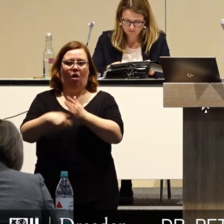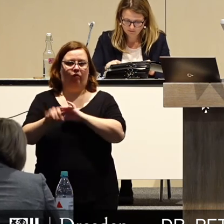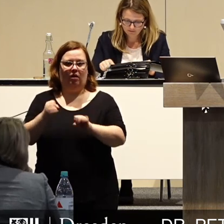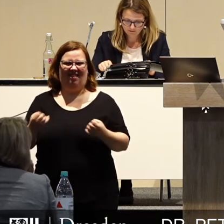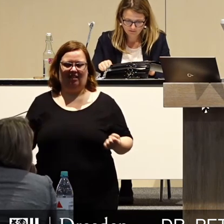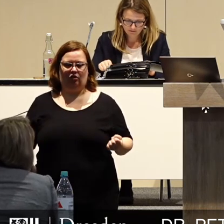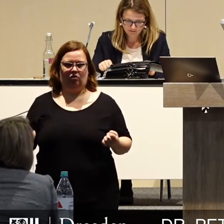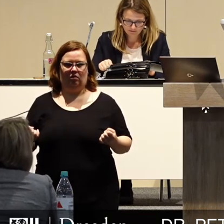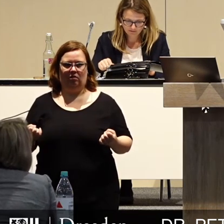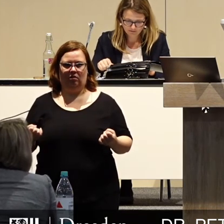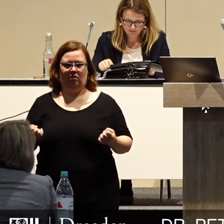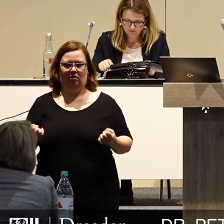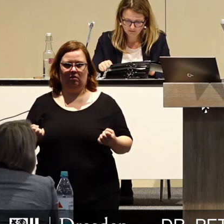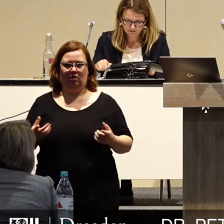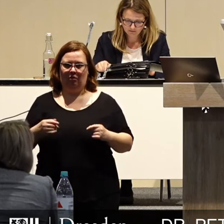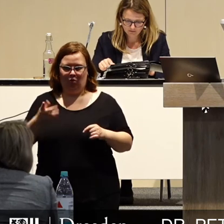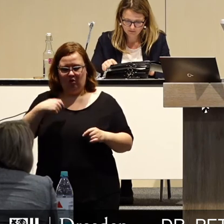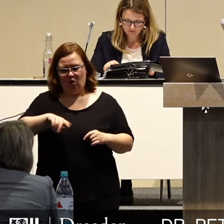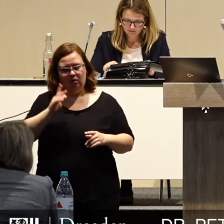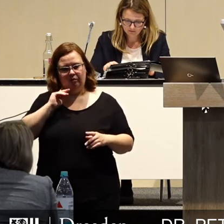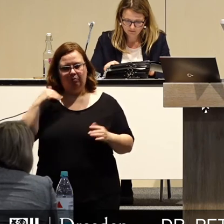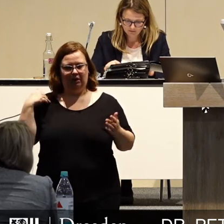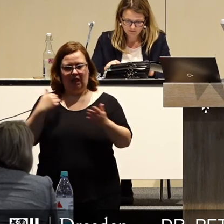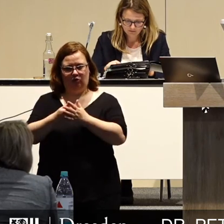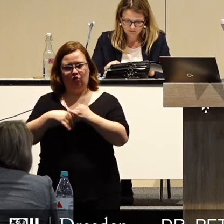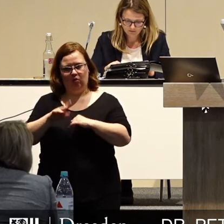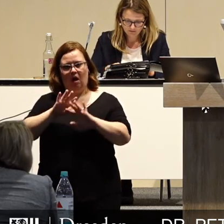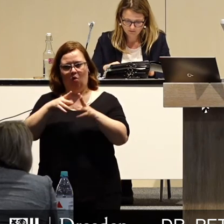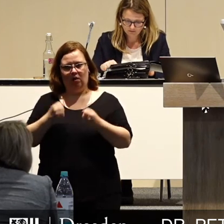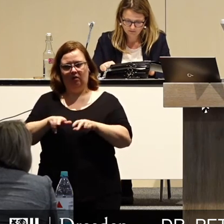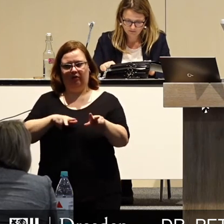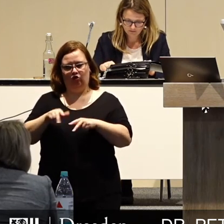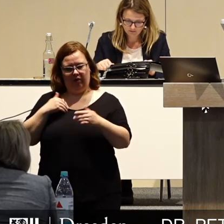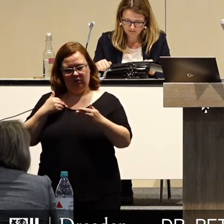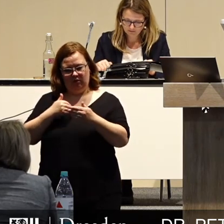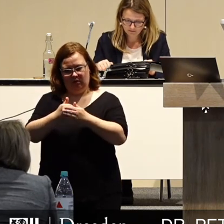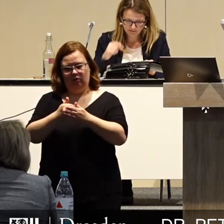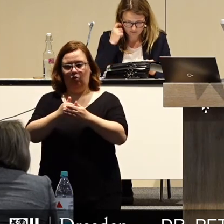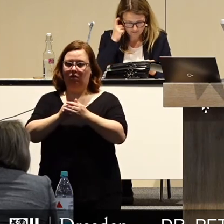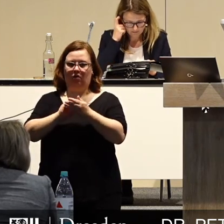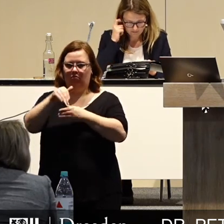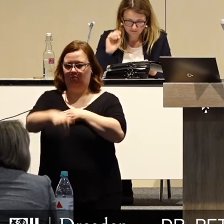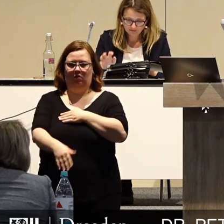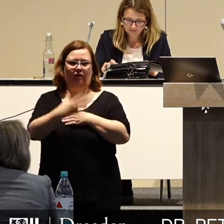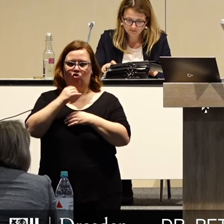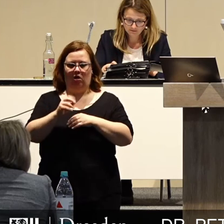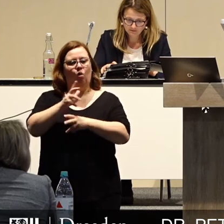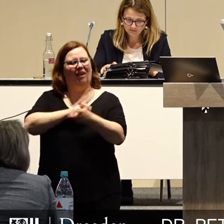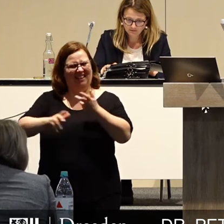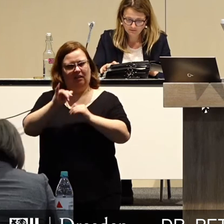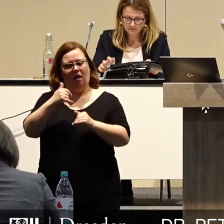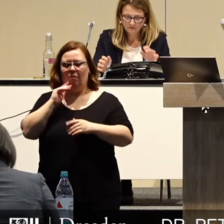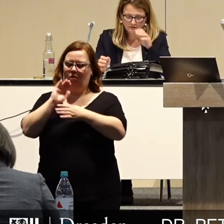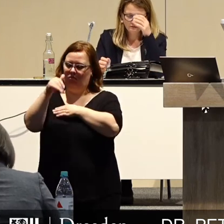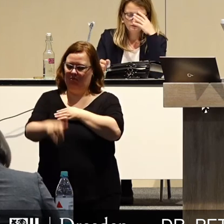können. Das wäre eine Abkehr von der Nachhaltigkeit unserer Haushaltswirtschaft und die dürfen auch in Krisenzeiten, darf